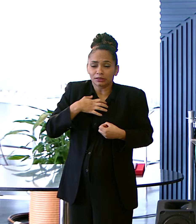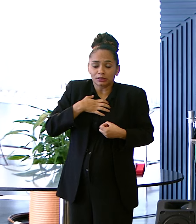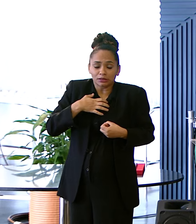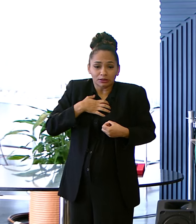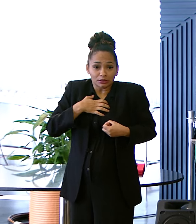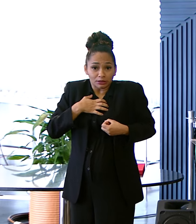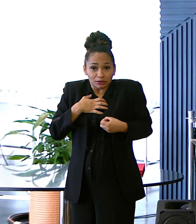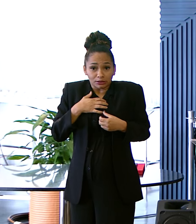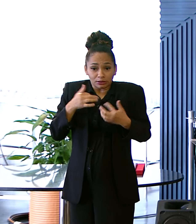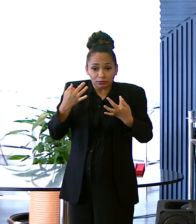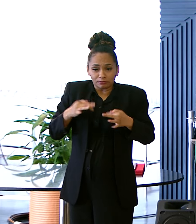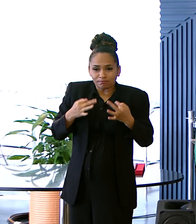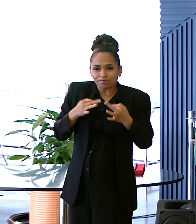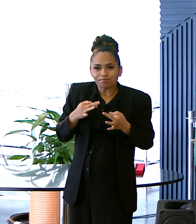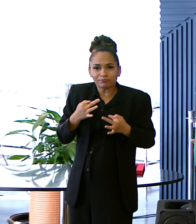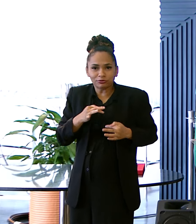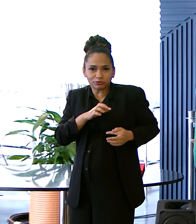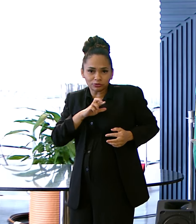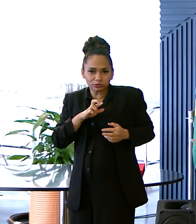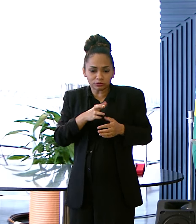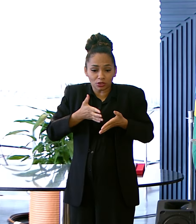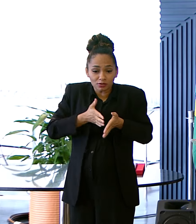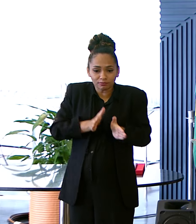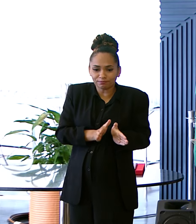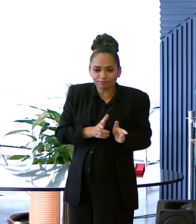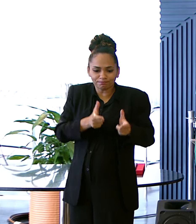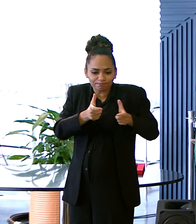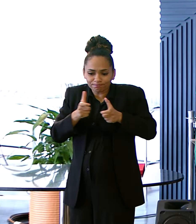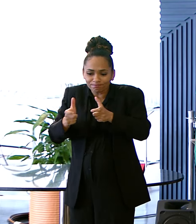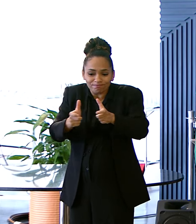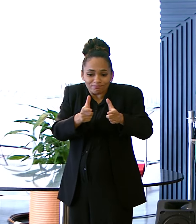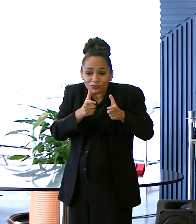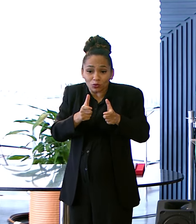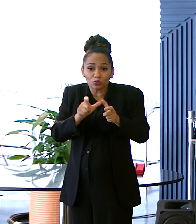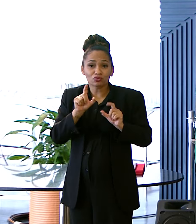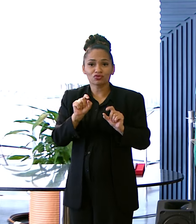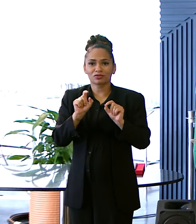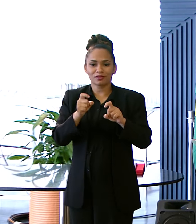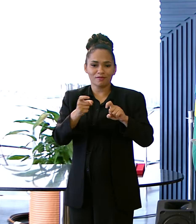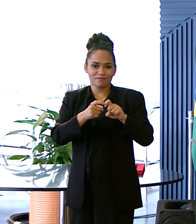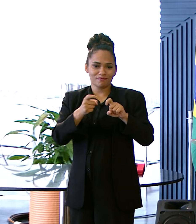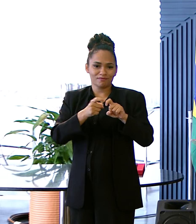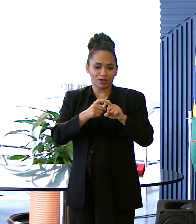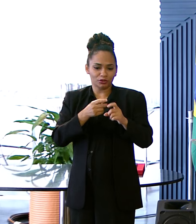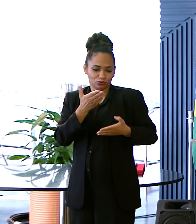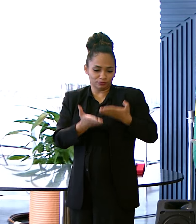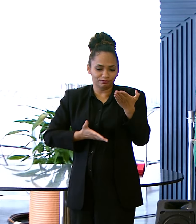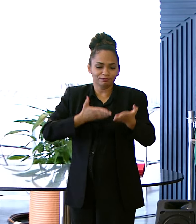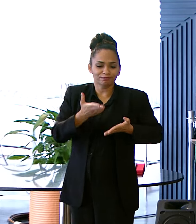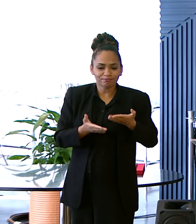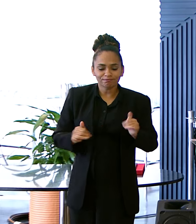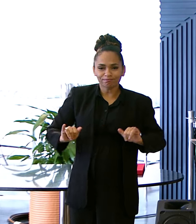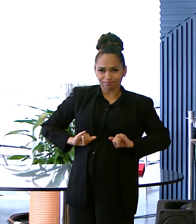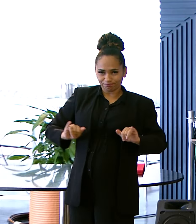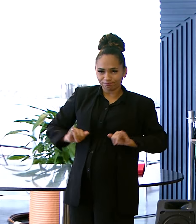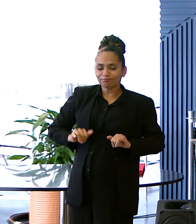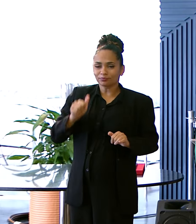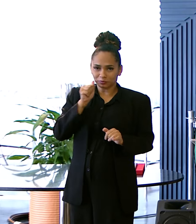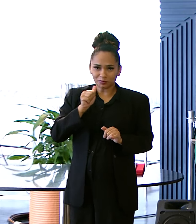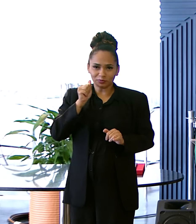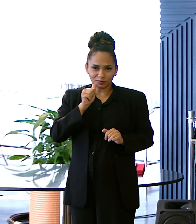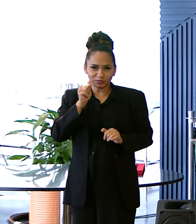sabe Para onde que ela vai Em qual hospital Que ela vai ser acolhida E quem vai atendê-la Então isso é um sofrimento Muito grande Para a mulher